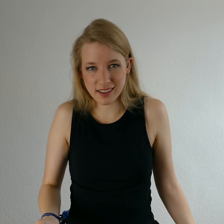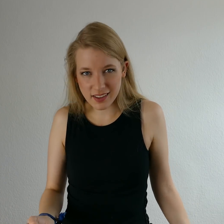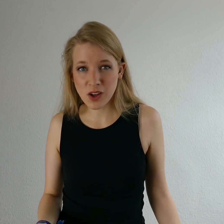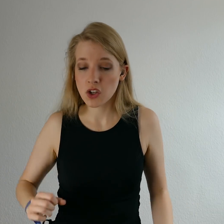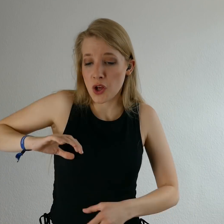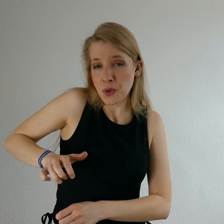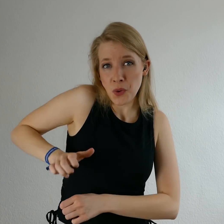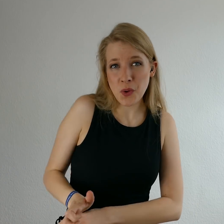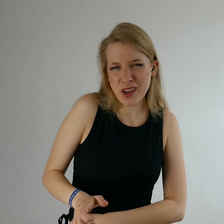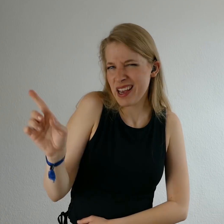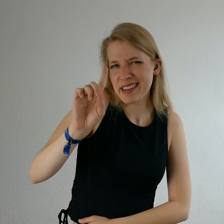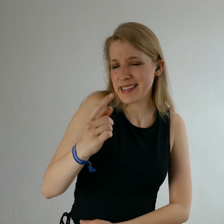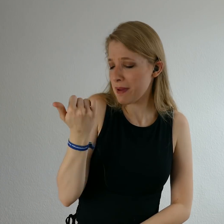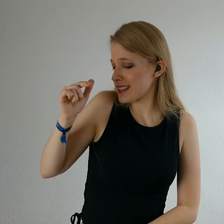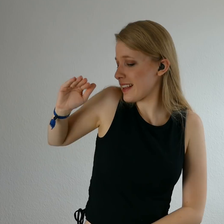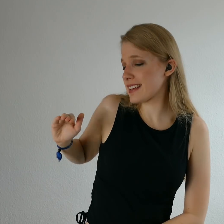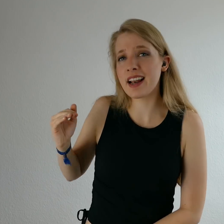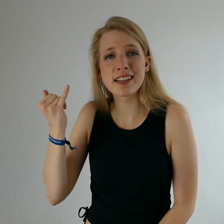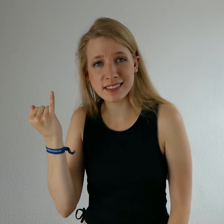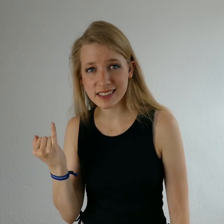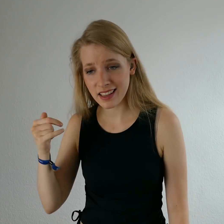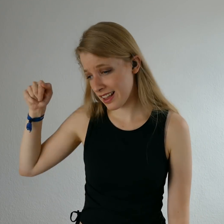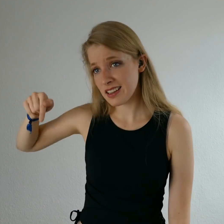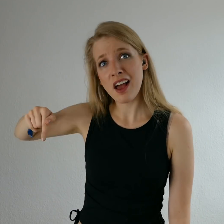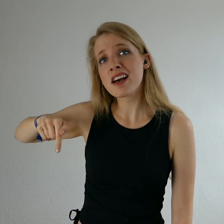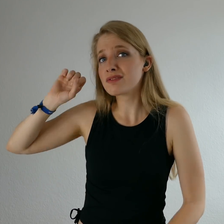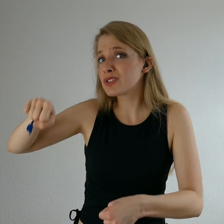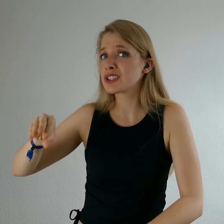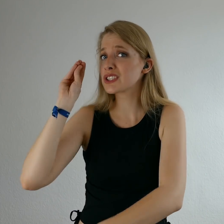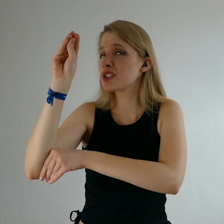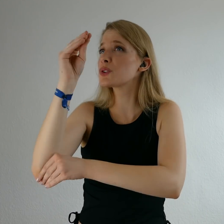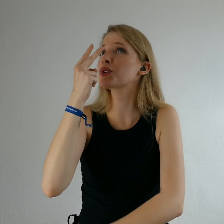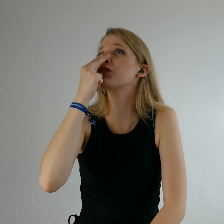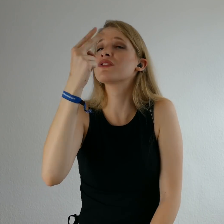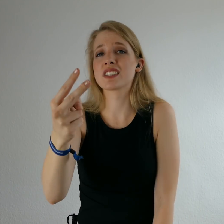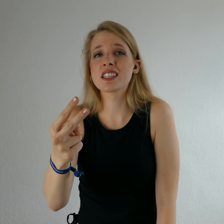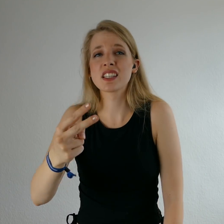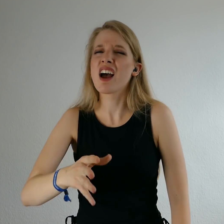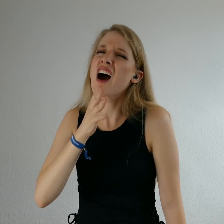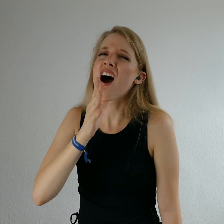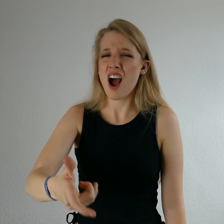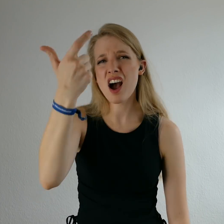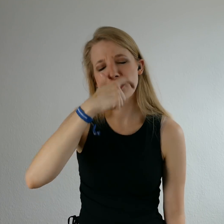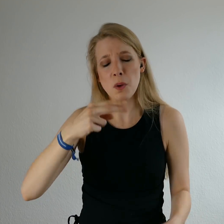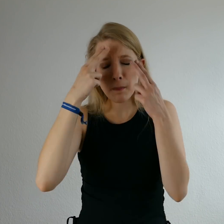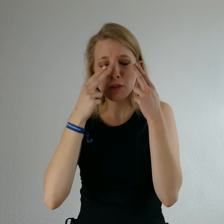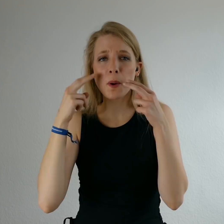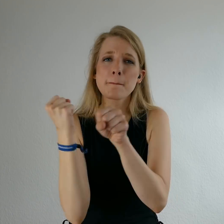Unterdrückt niemals ein kleines Kind Weil sie die Zukunft sind Der Hass, der macht uns